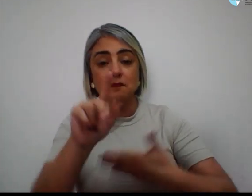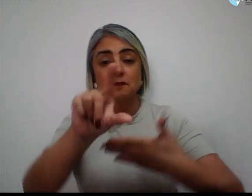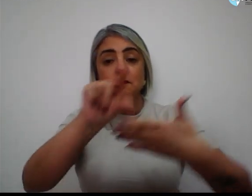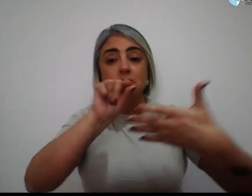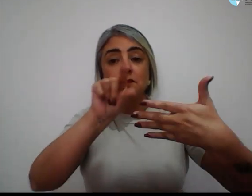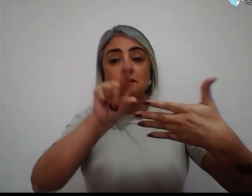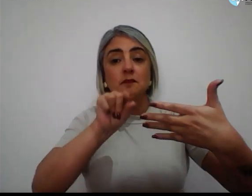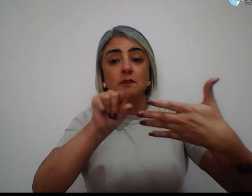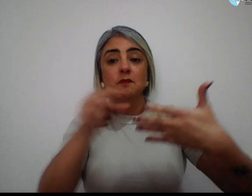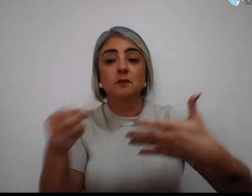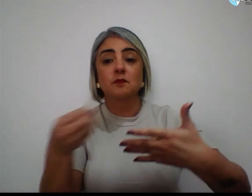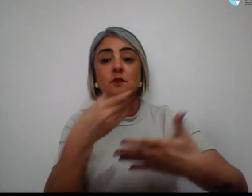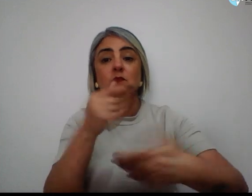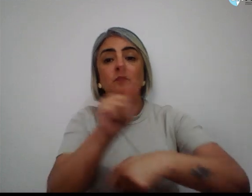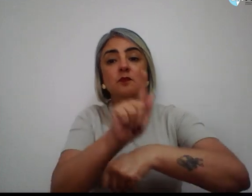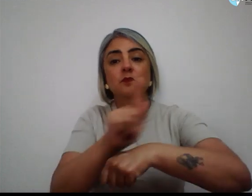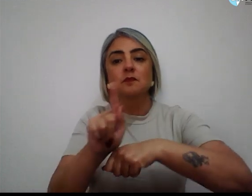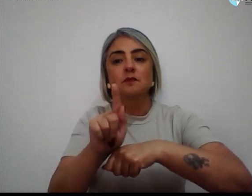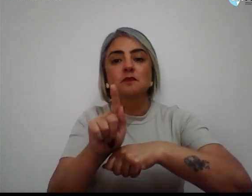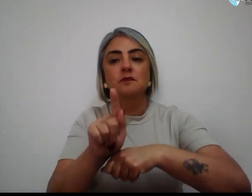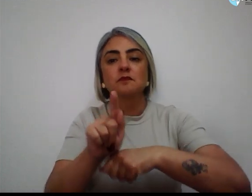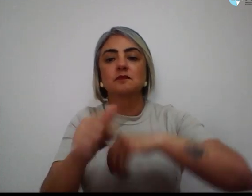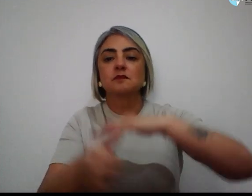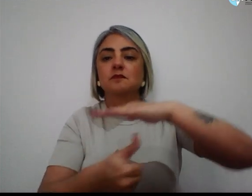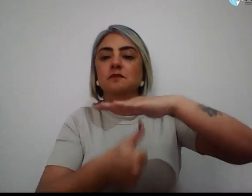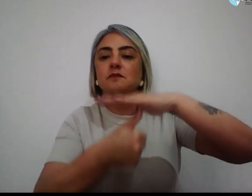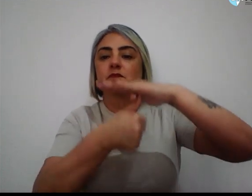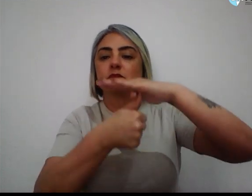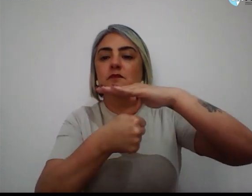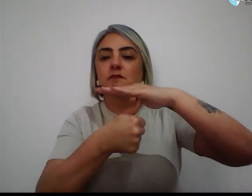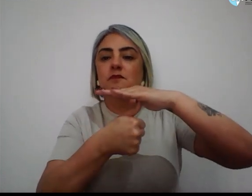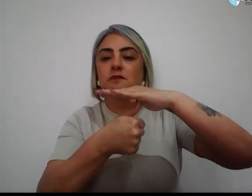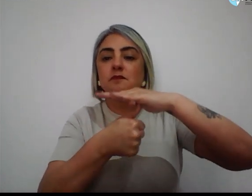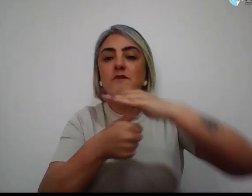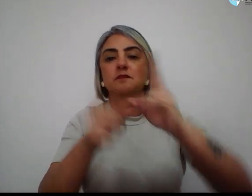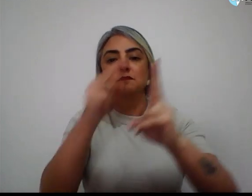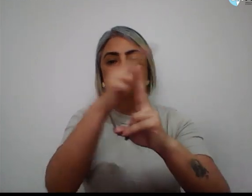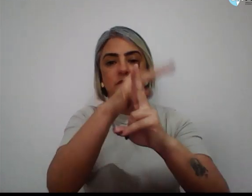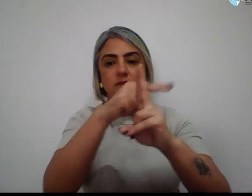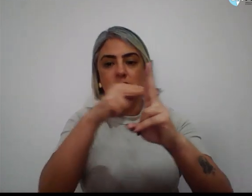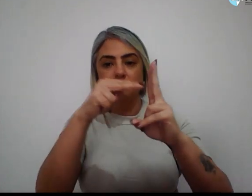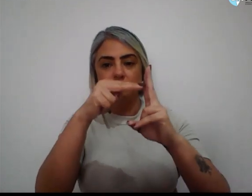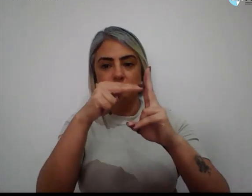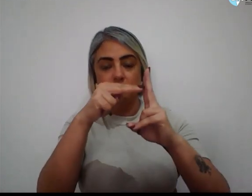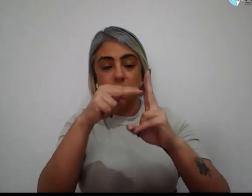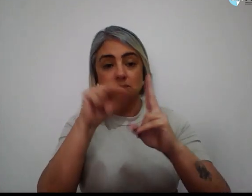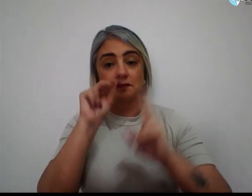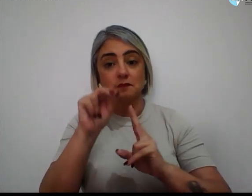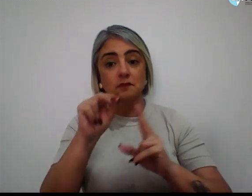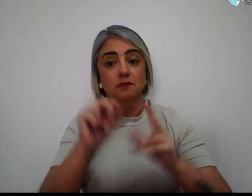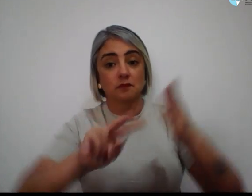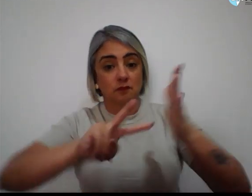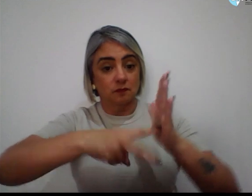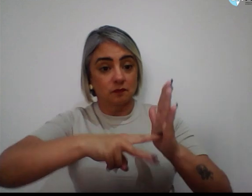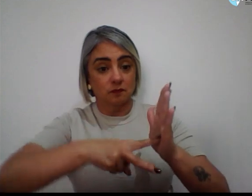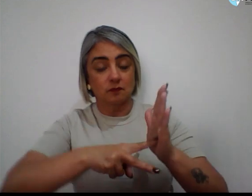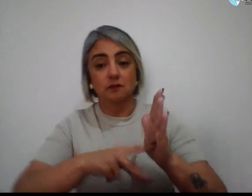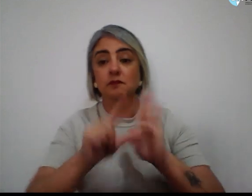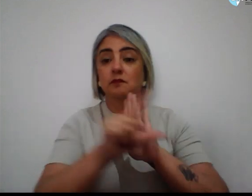da nova gestão da Reitoria da Universidade de Brasília. A entidade ressalta a importância